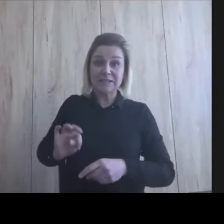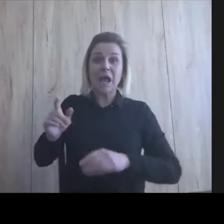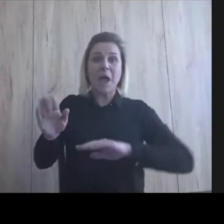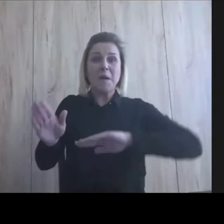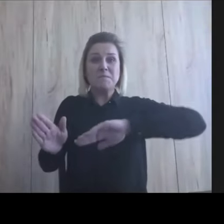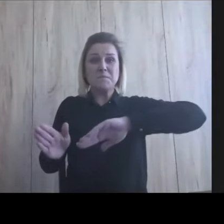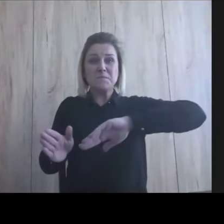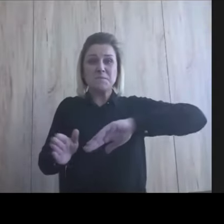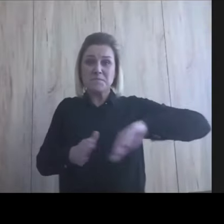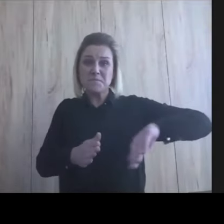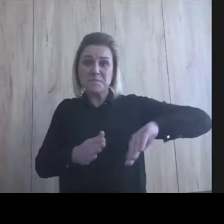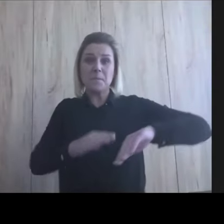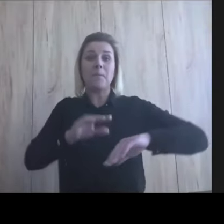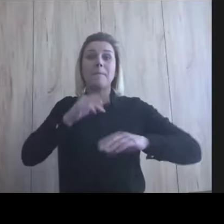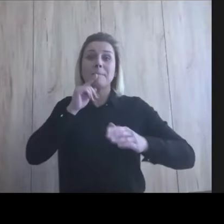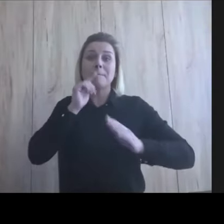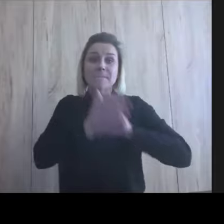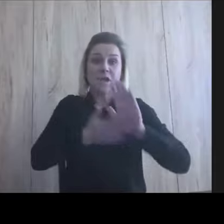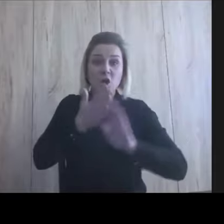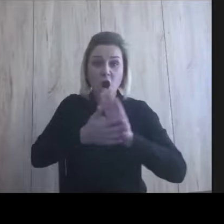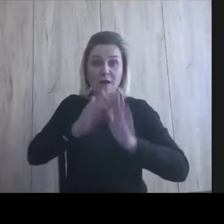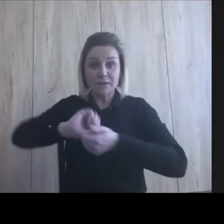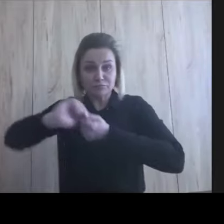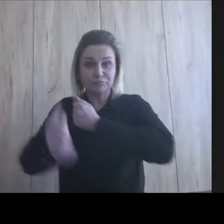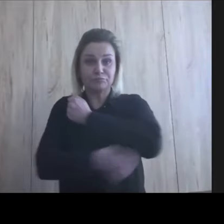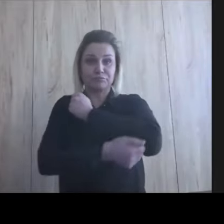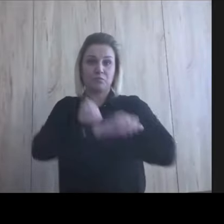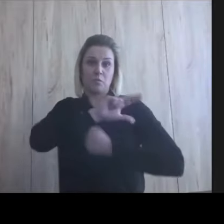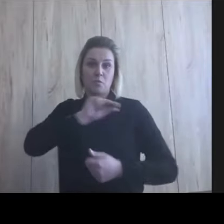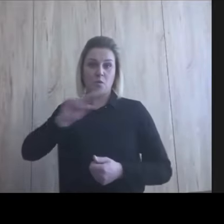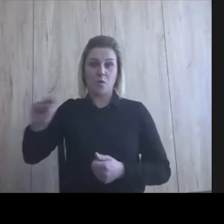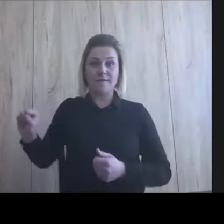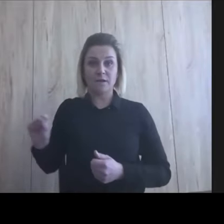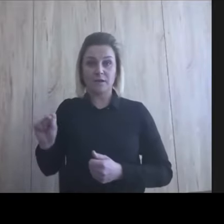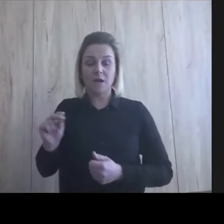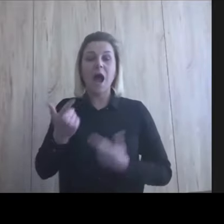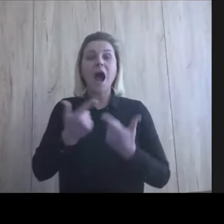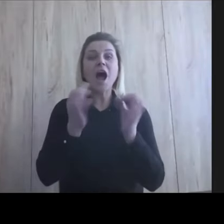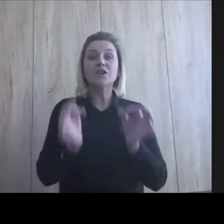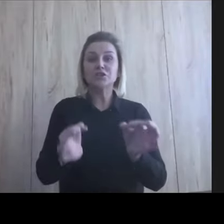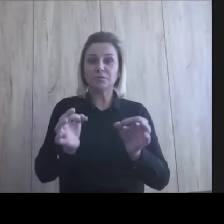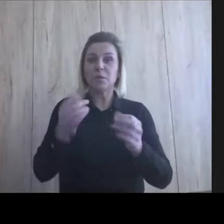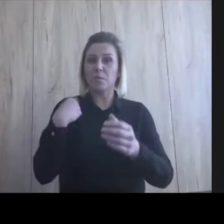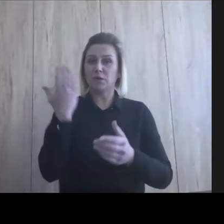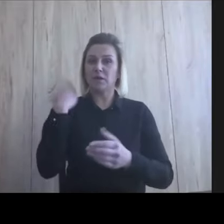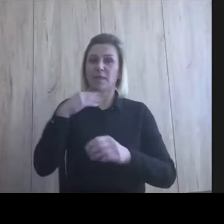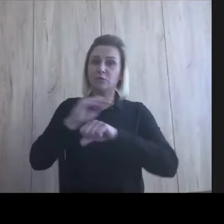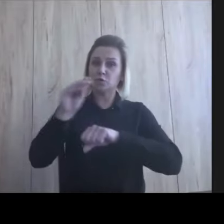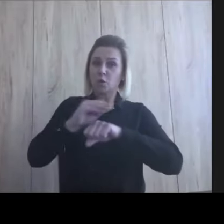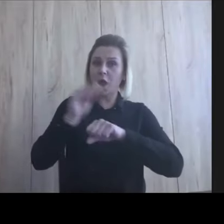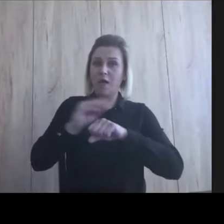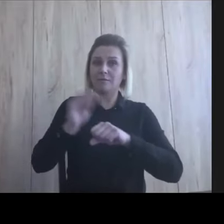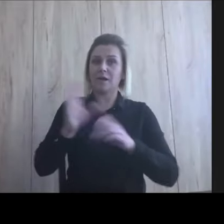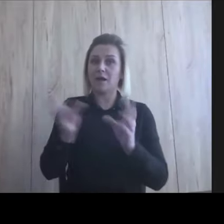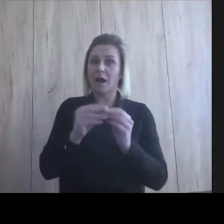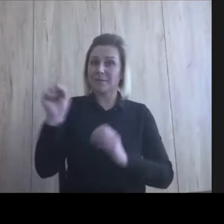migowy mową. I tak naprawdę dzisiaj, jak niedawno mieliśmy szkolenie z AAC z Agnieszką Kosowską, to Agnieszka powiedziała, że